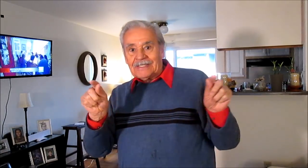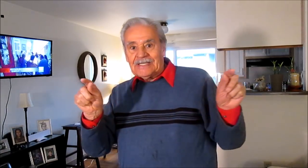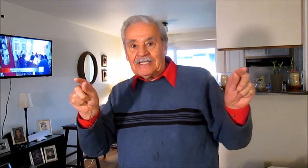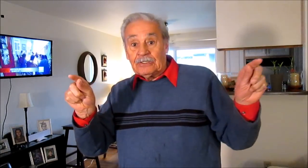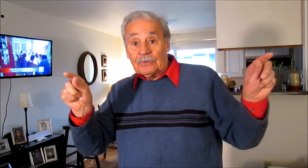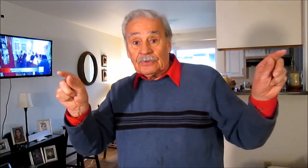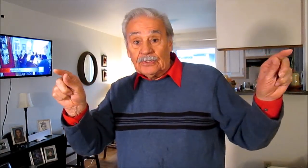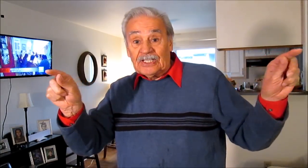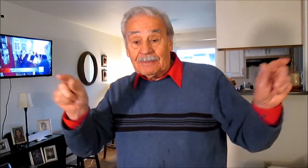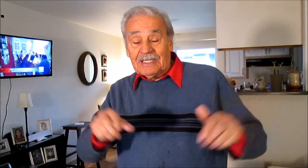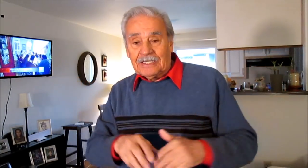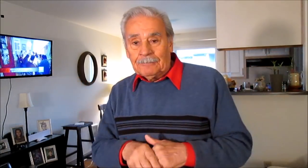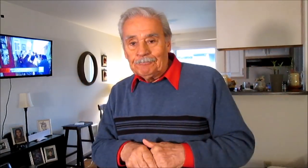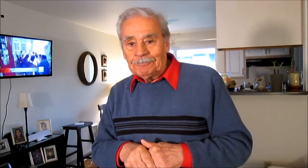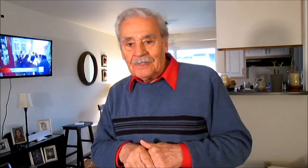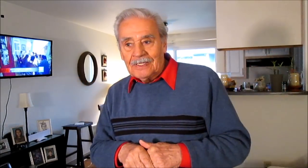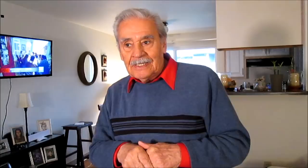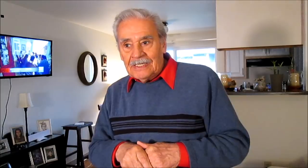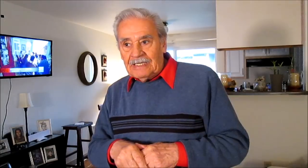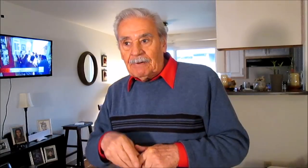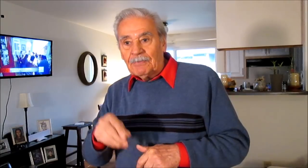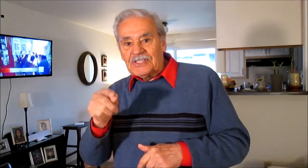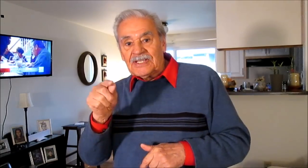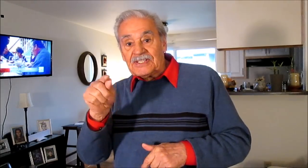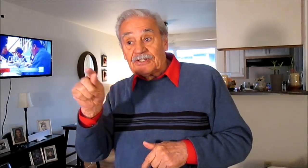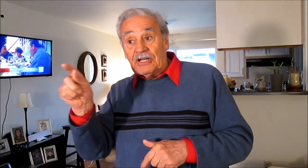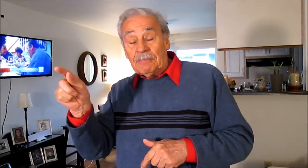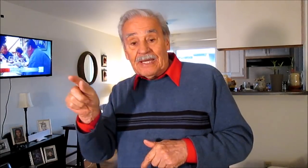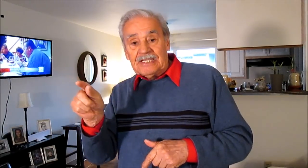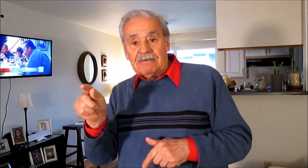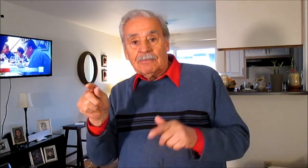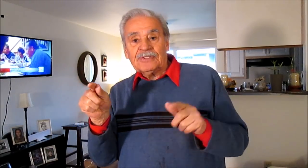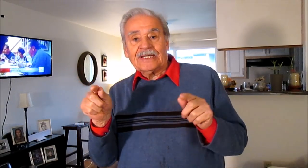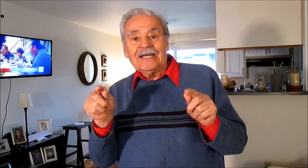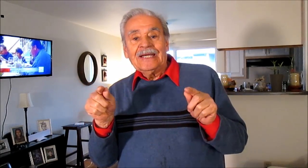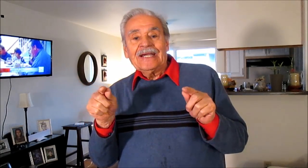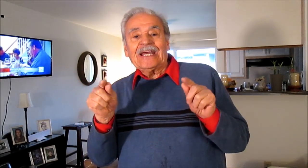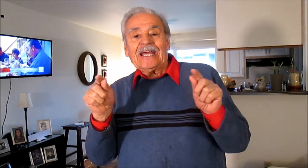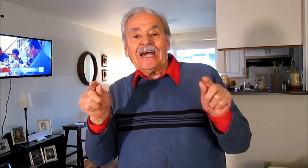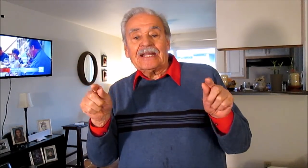decente y honestamente y vamos a desarrollar el país y vamos a crear